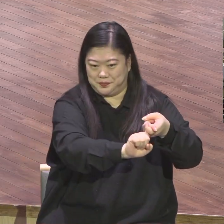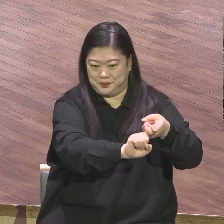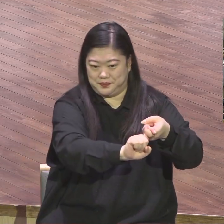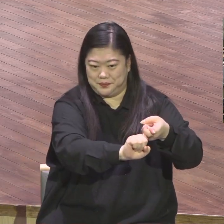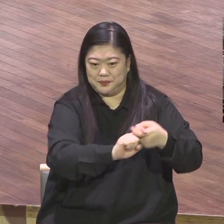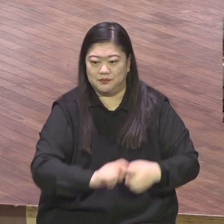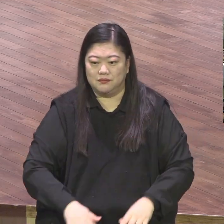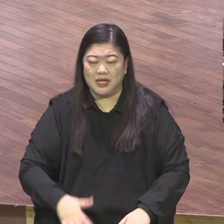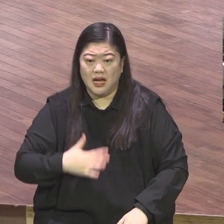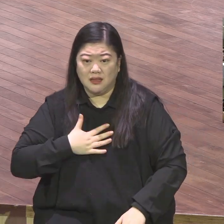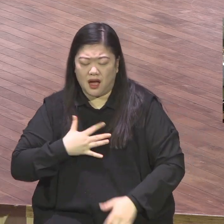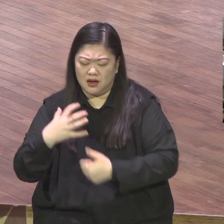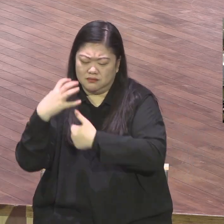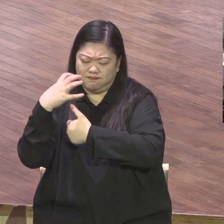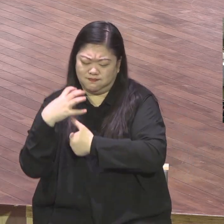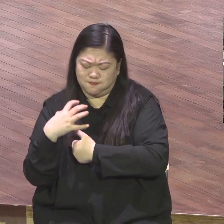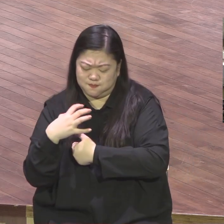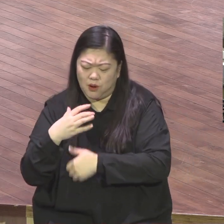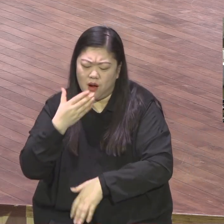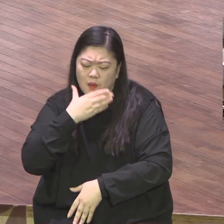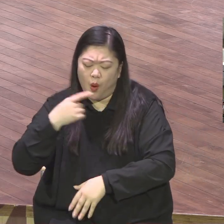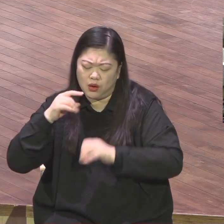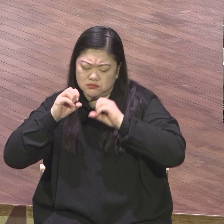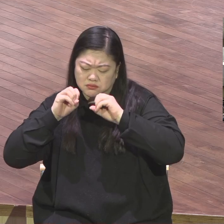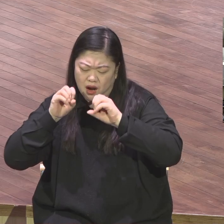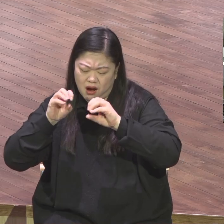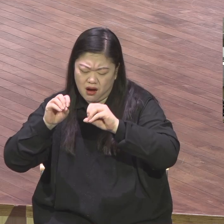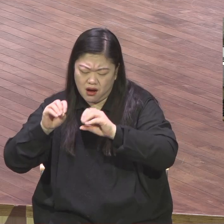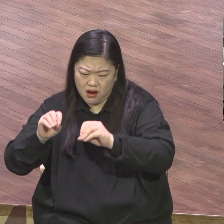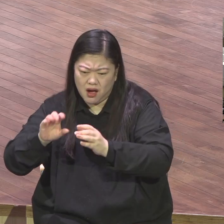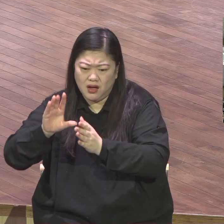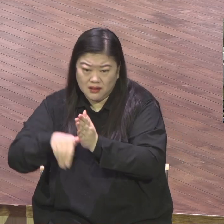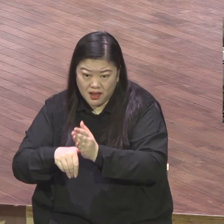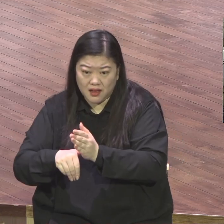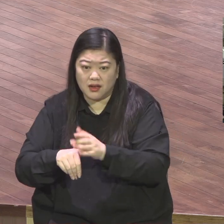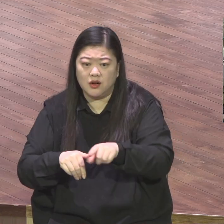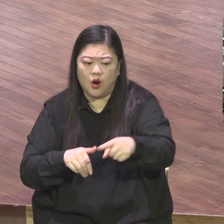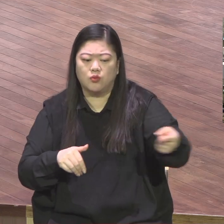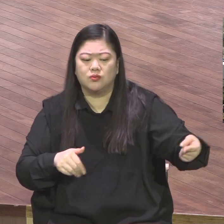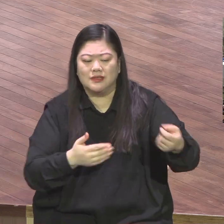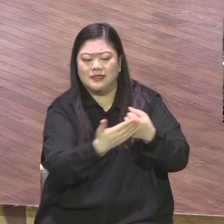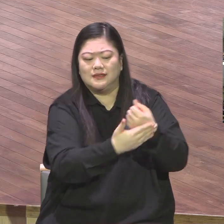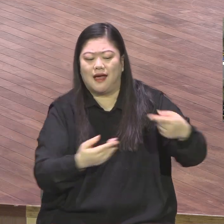매임과 보금을 변명함과 확정함에 너희가 다 나와 함께 은혜에 참여한 자가 됨이라.